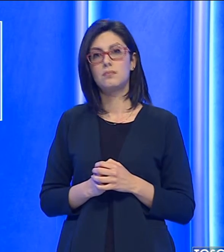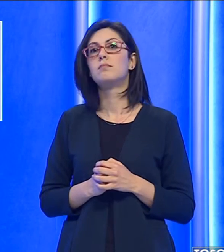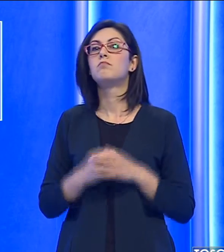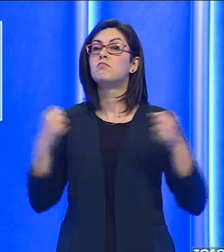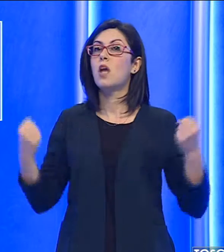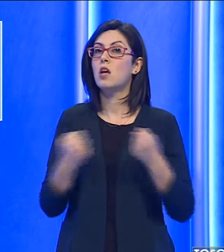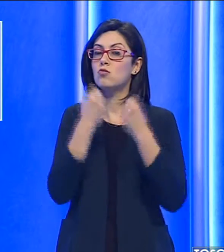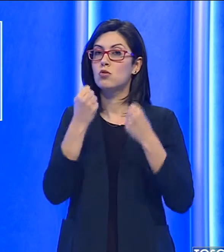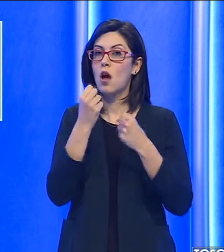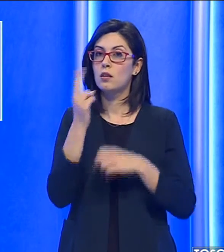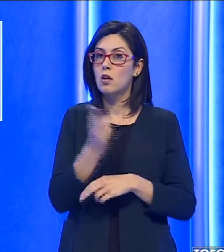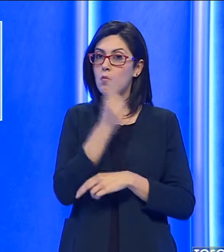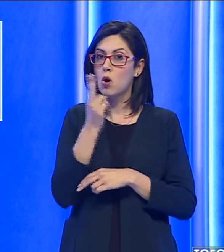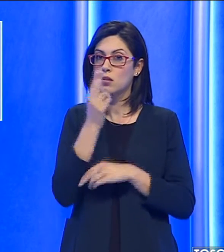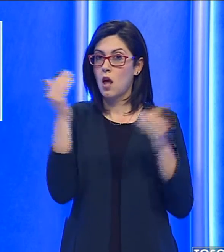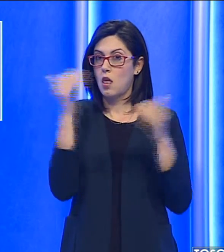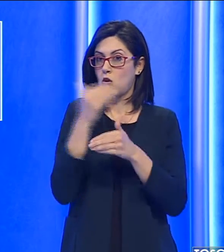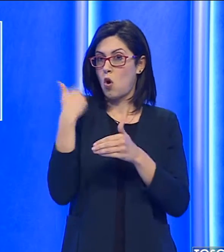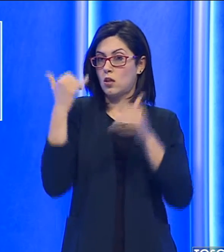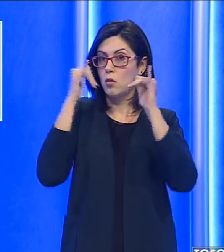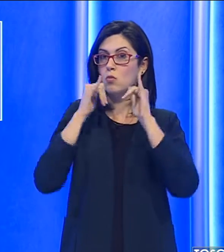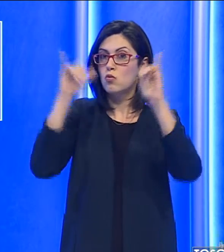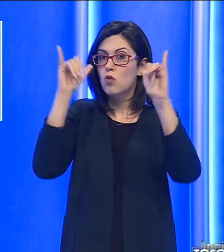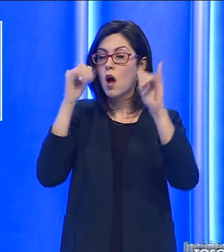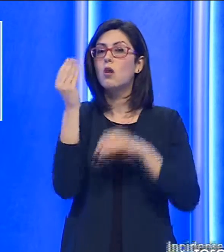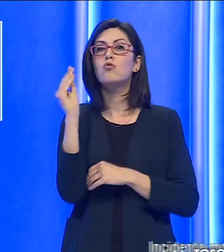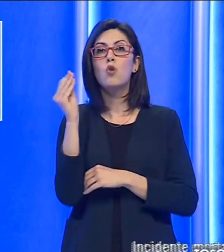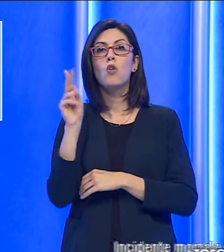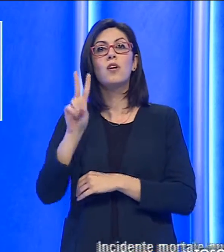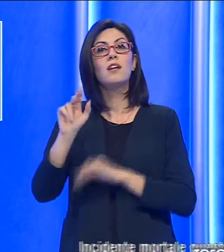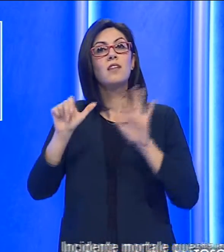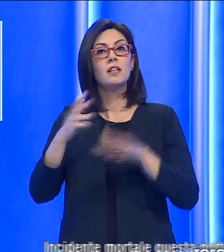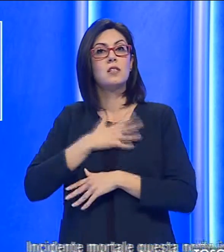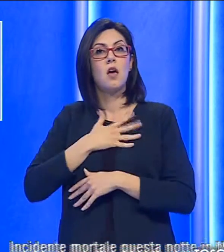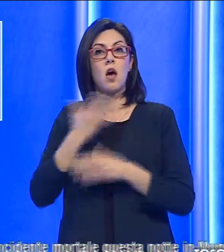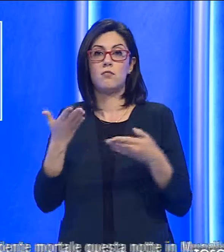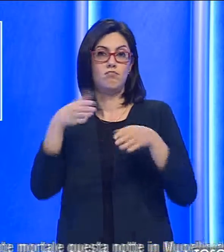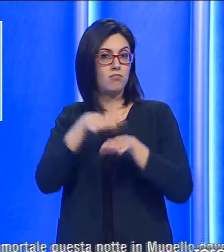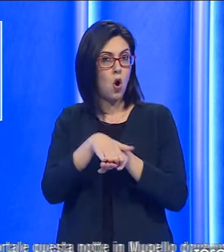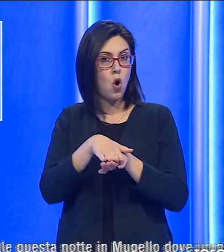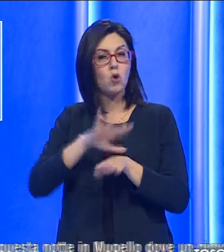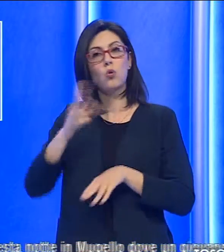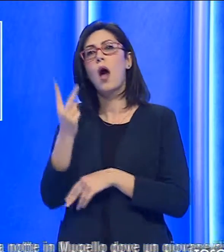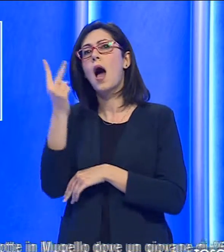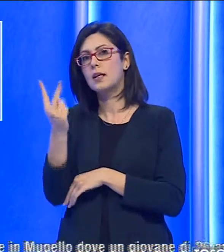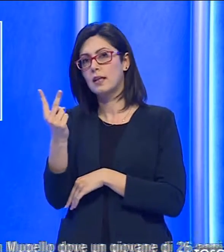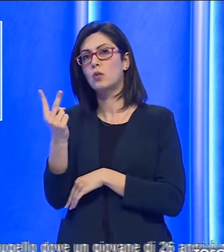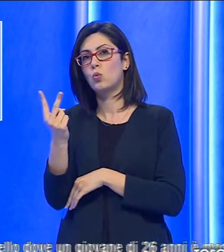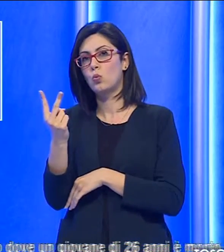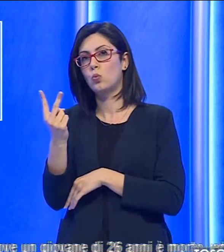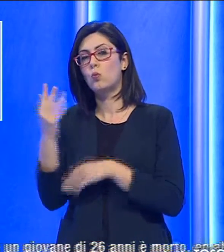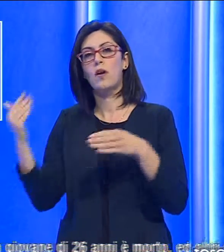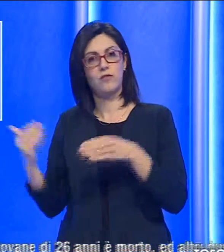Incidente mortale questa notte in Mugello dove un giovane di 26 anni è morto e altri due sono rimasti